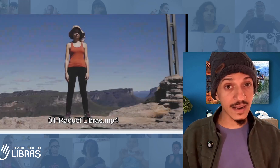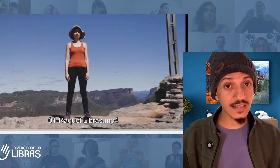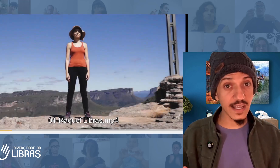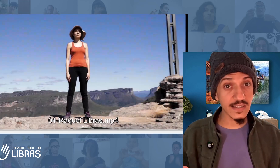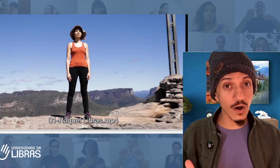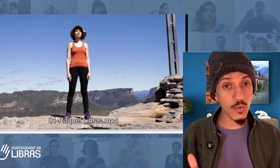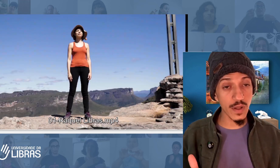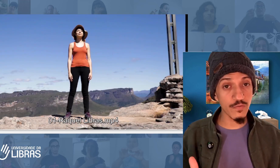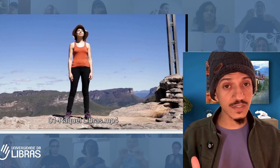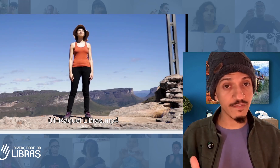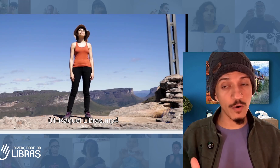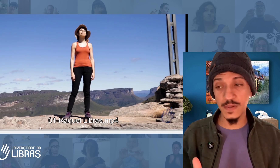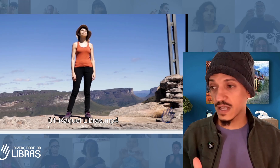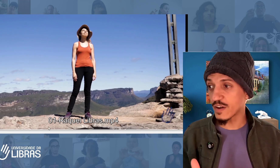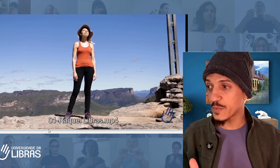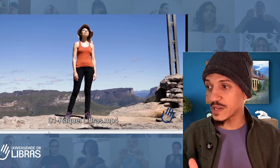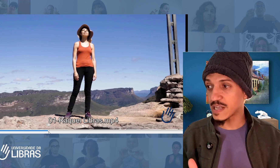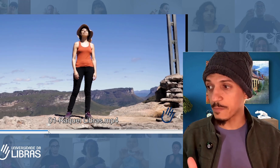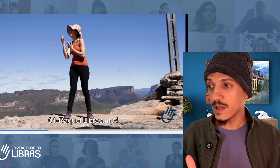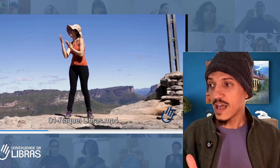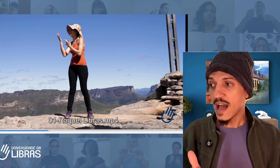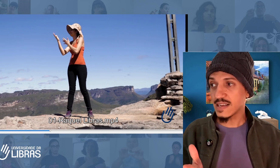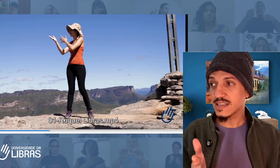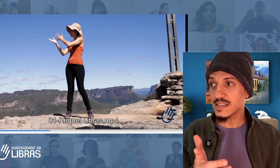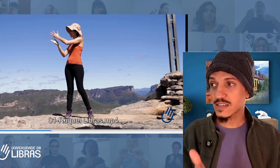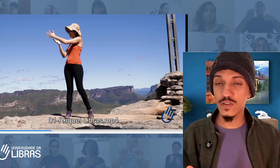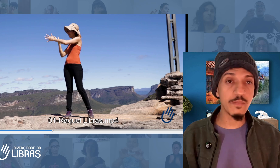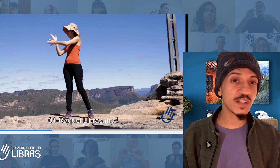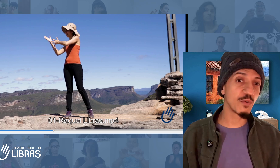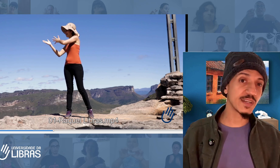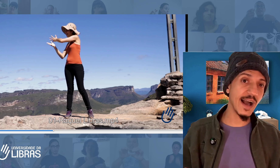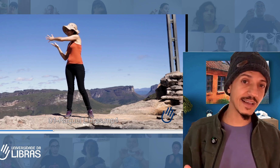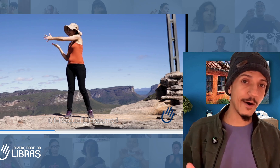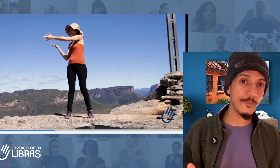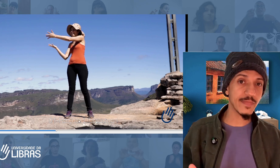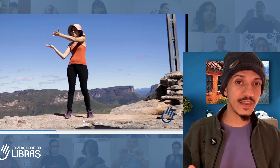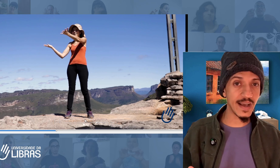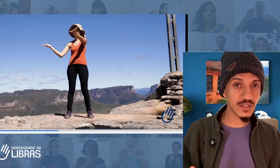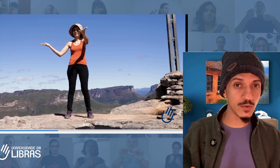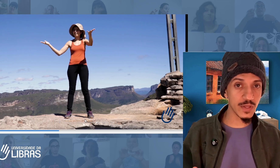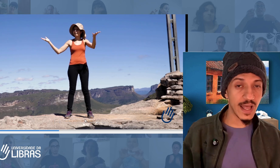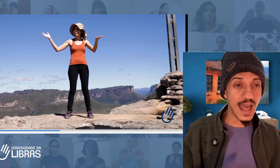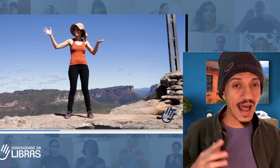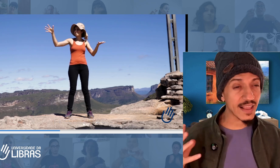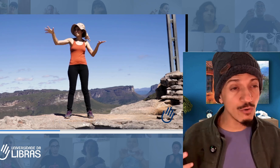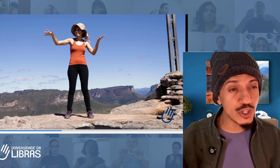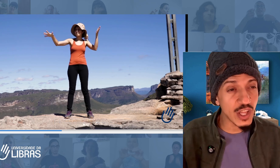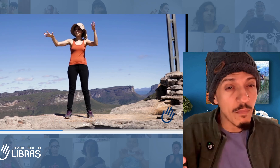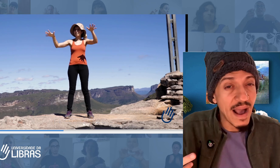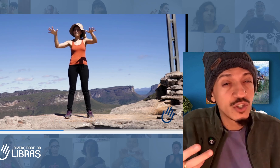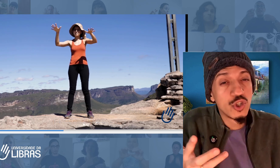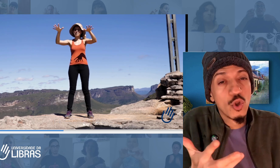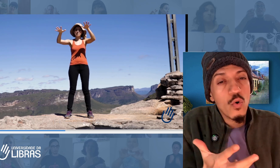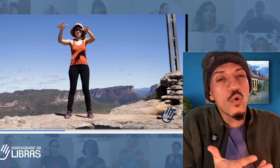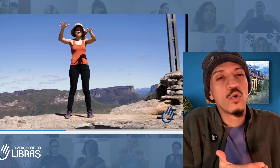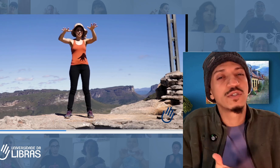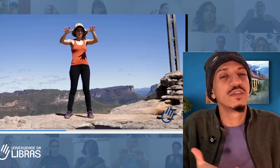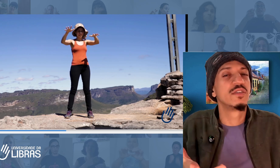questão, quando você vai observando, por exemplo, a sinalização da minha esposa Raquel, que é surda, ela tem um jeito mais doce de se